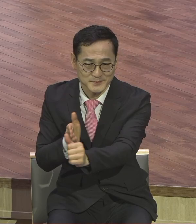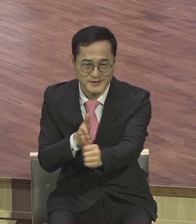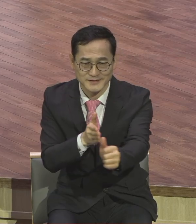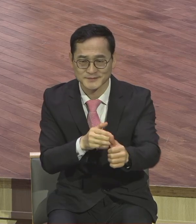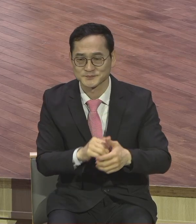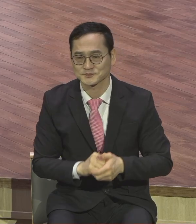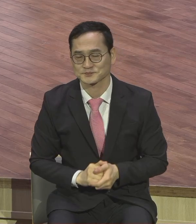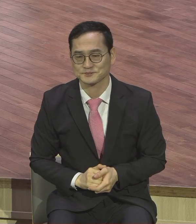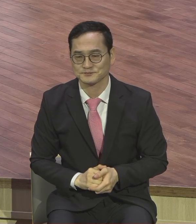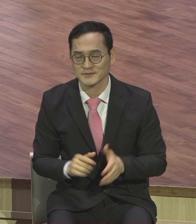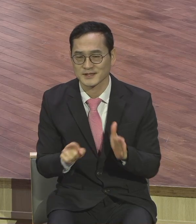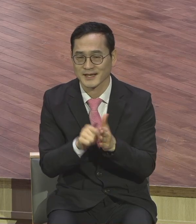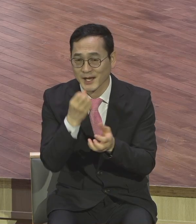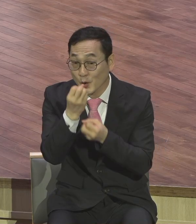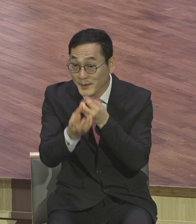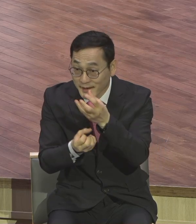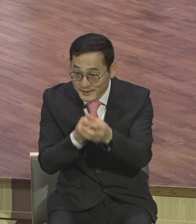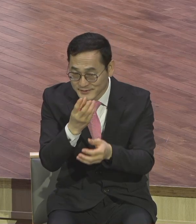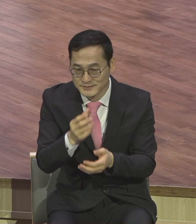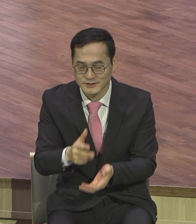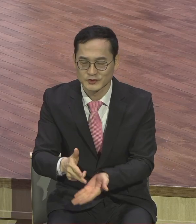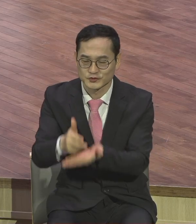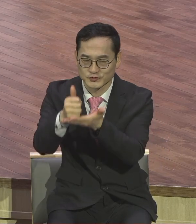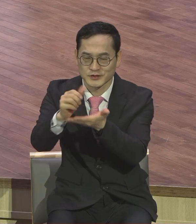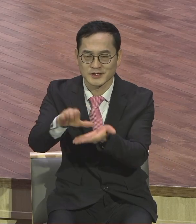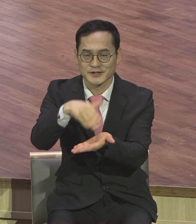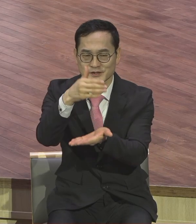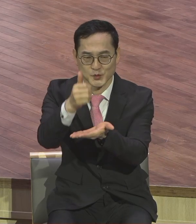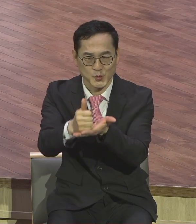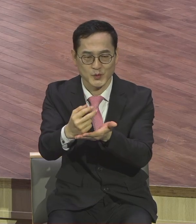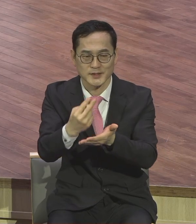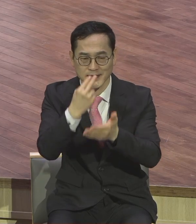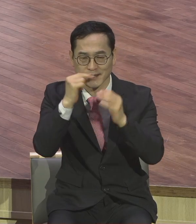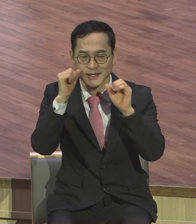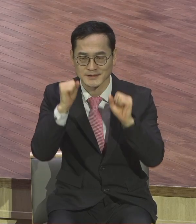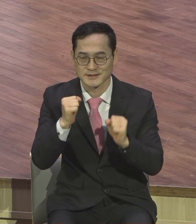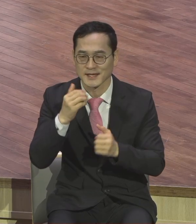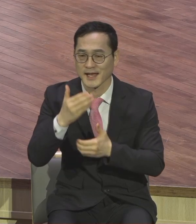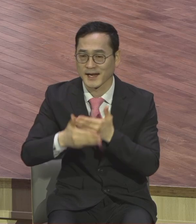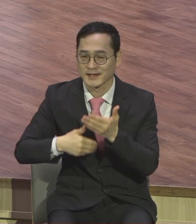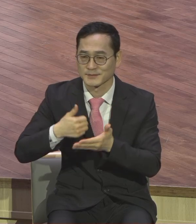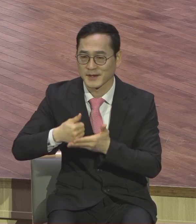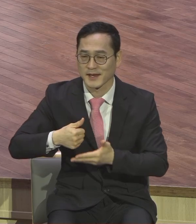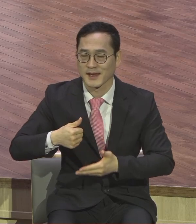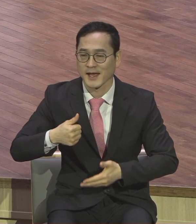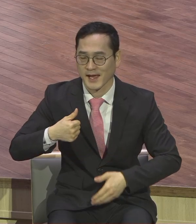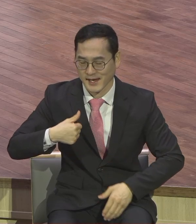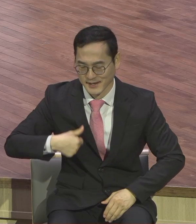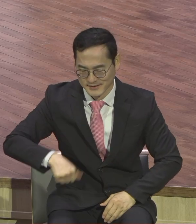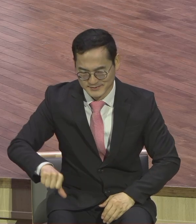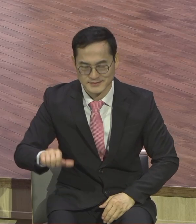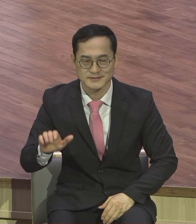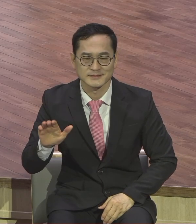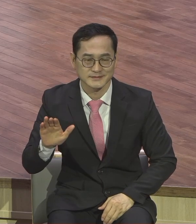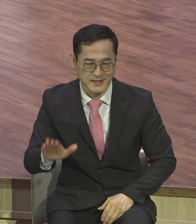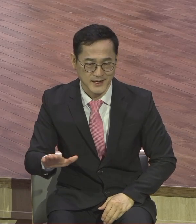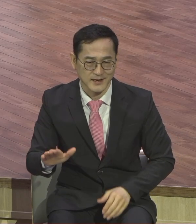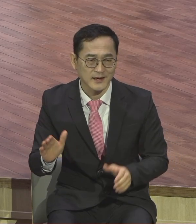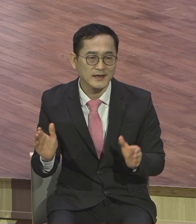신앙 고백합니다. 주는 그리스도시오. 살아계신 하나님의 아들이십니다. 아멘.